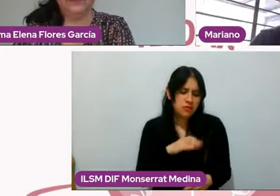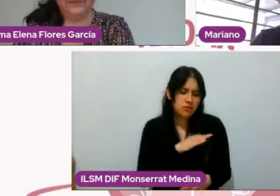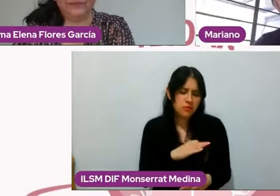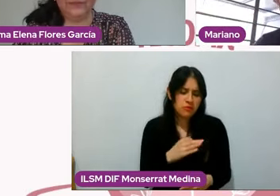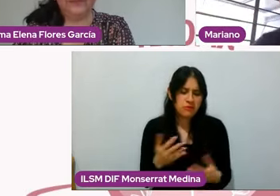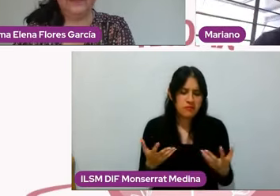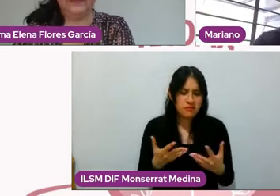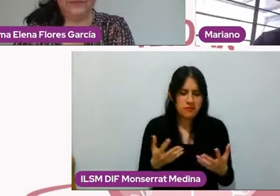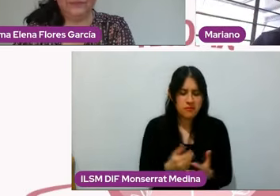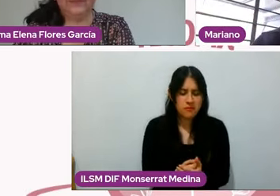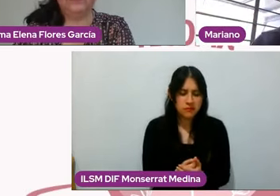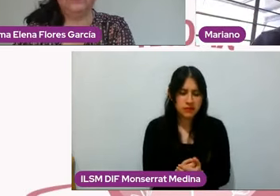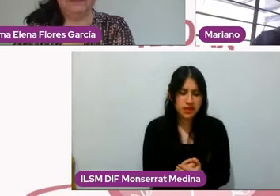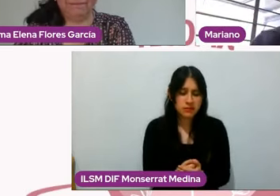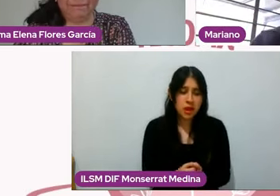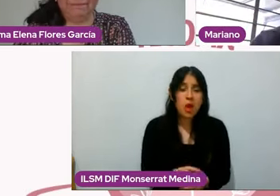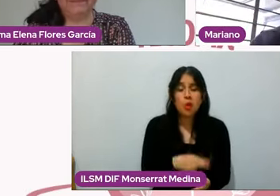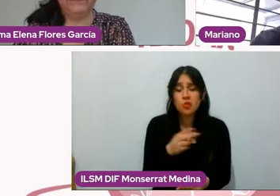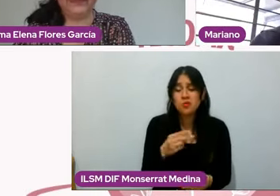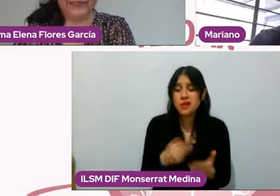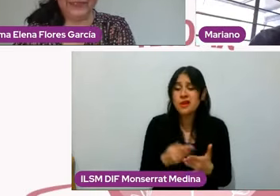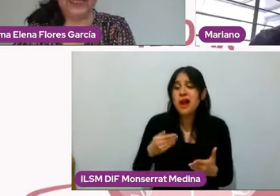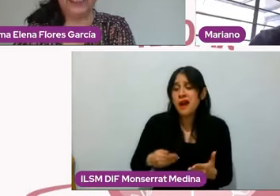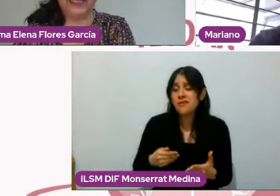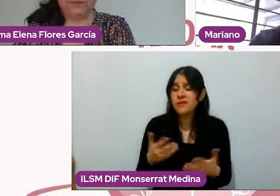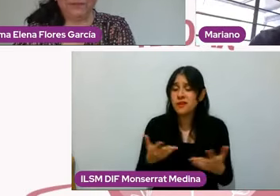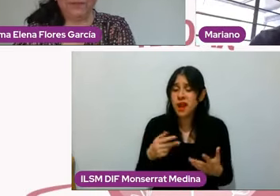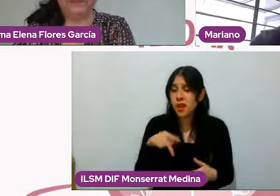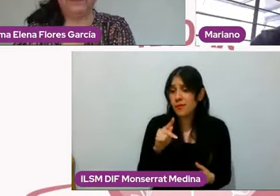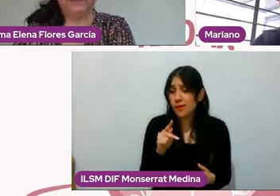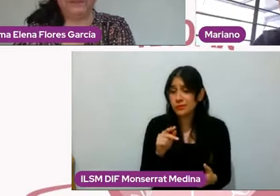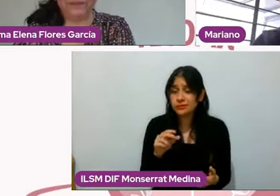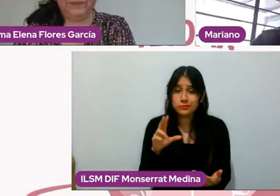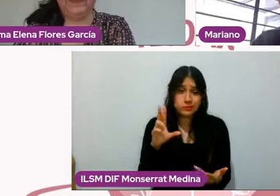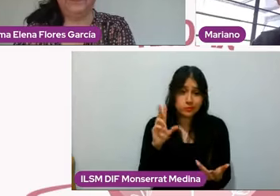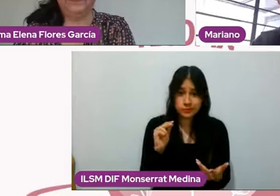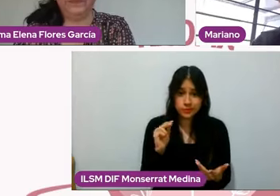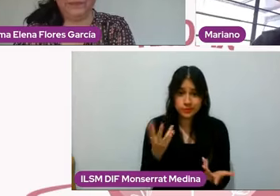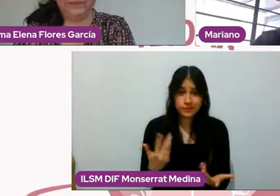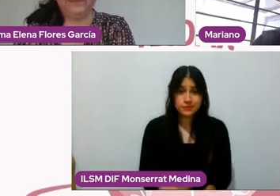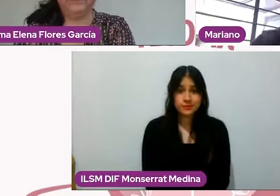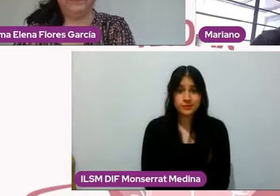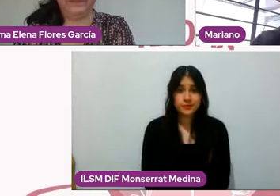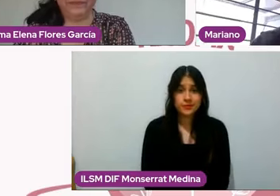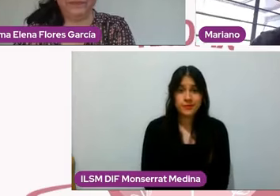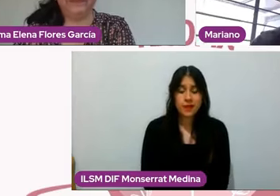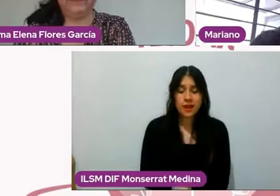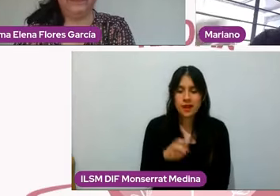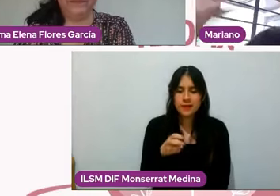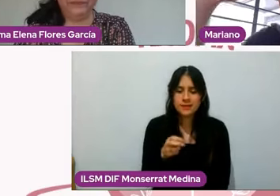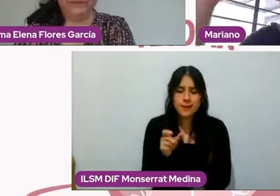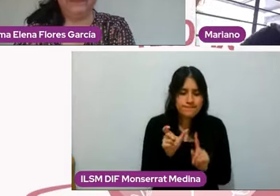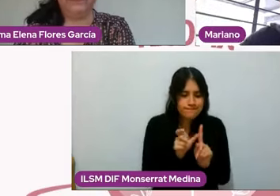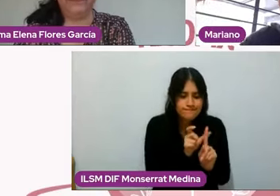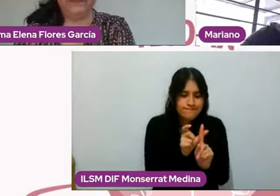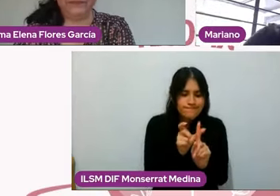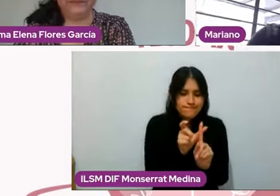lo hago, ya lo hubieran hecho, ¿no? Entonces, esta guía y ese acompañamiento